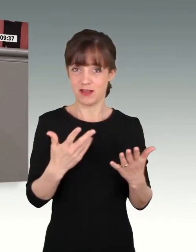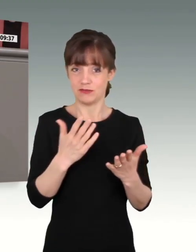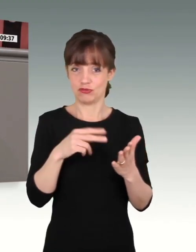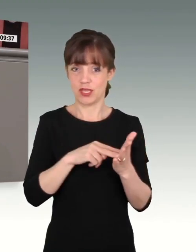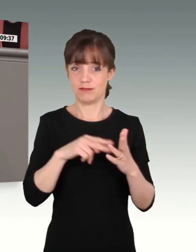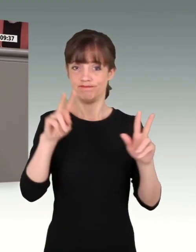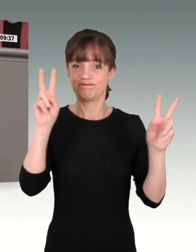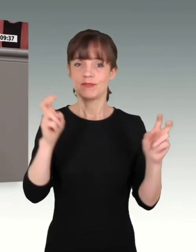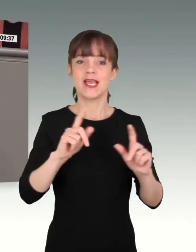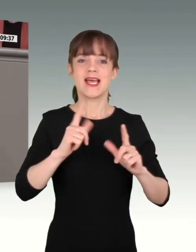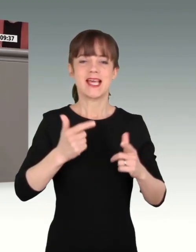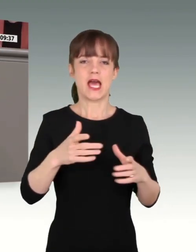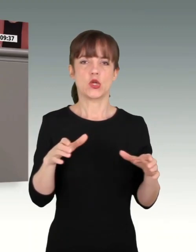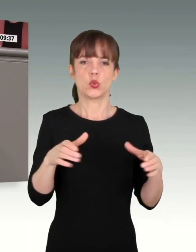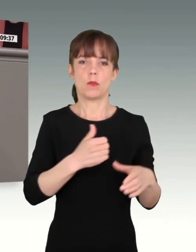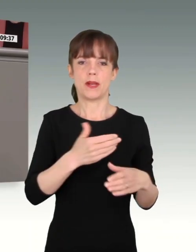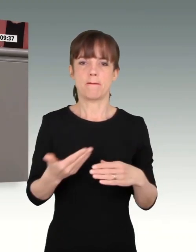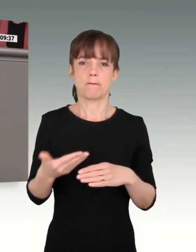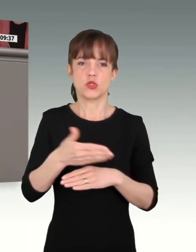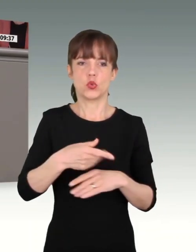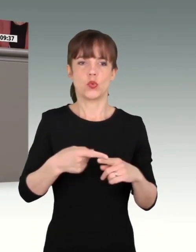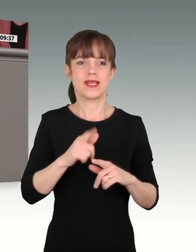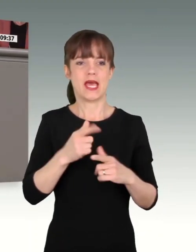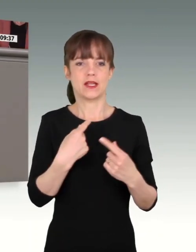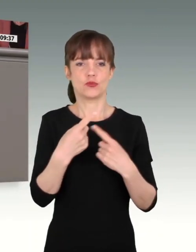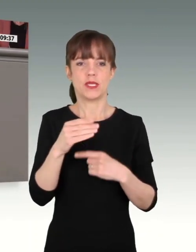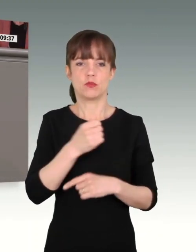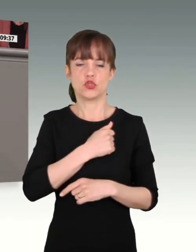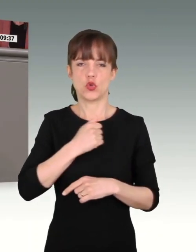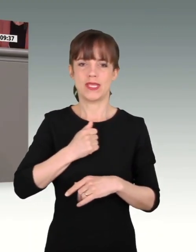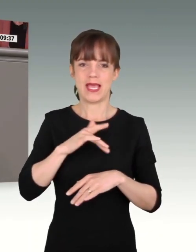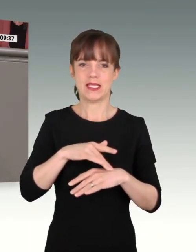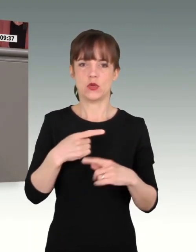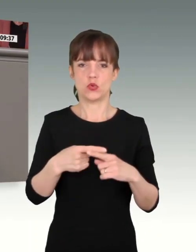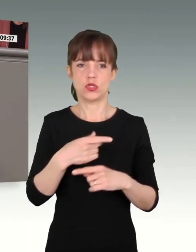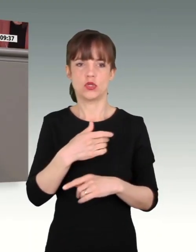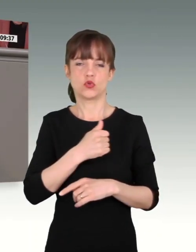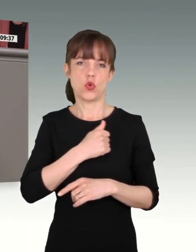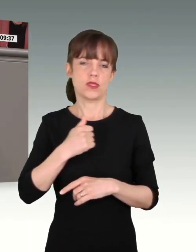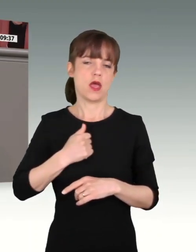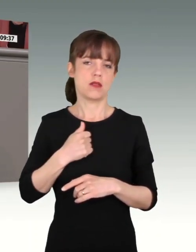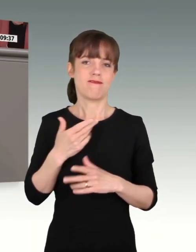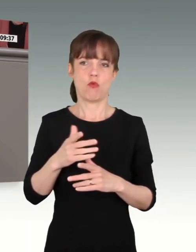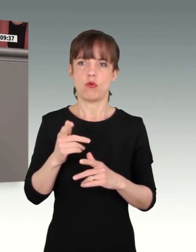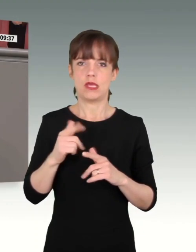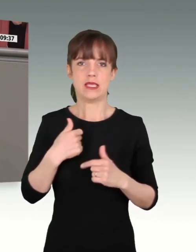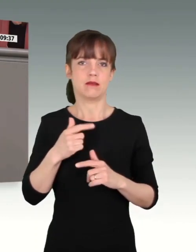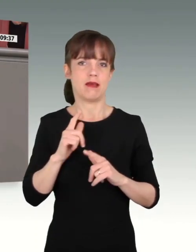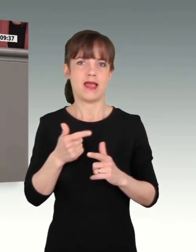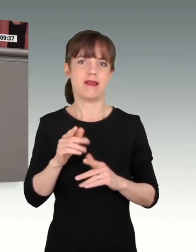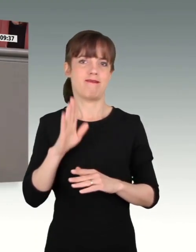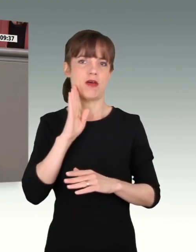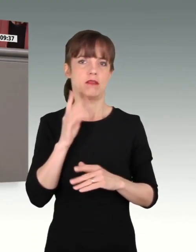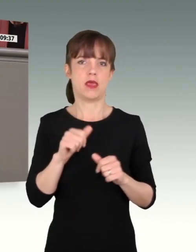kein Truppenbesuch und kein Gespräch mit Soldatinnen und Soldaten, in dem mir nicht von Mängeln berichtet wird. Und auch ich kann aus meiner aktiven